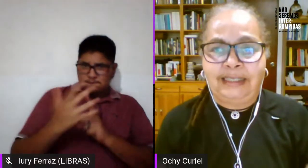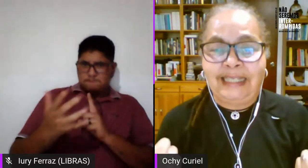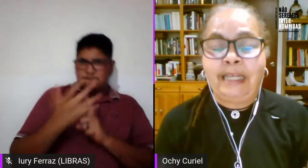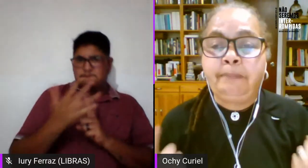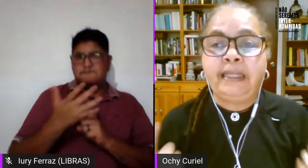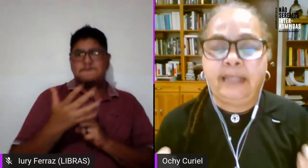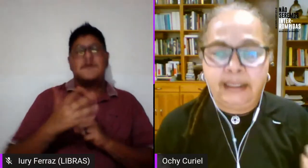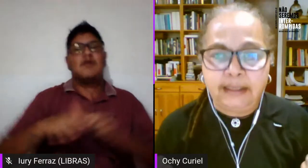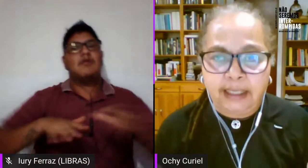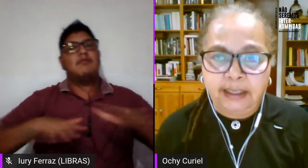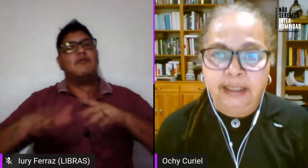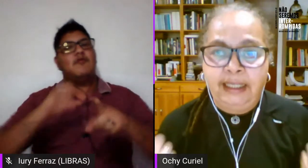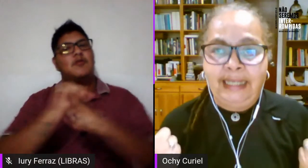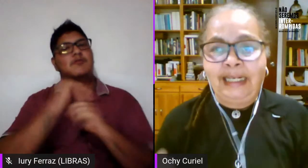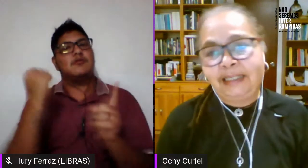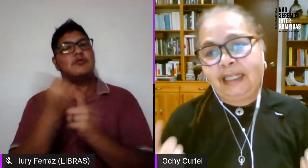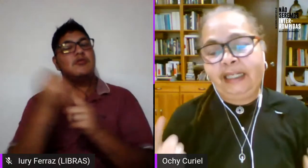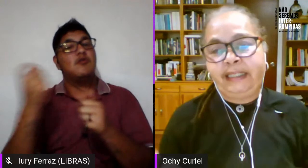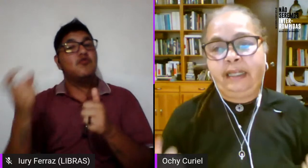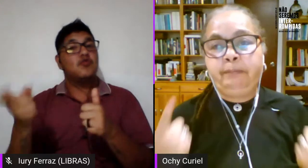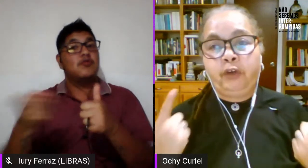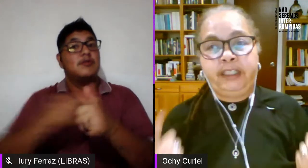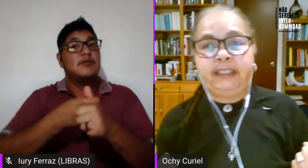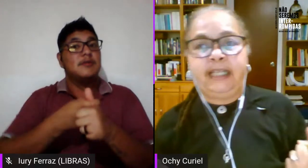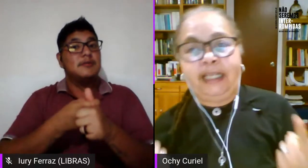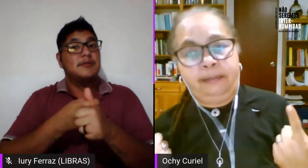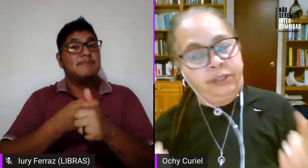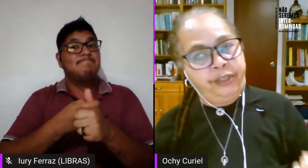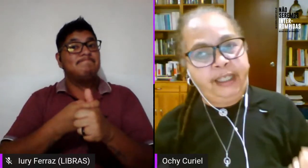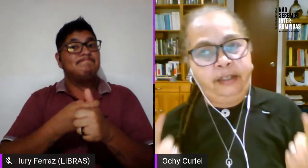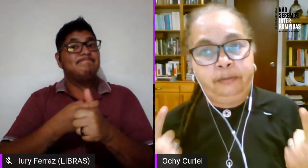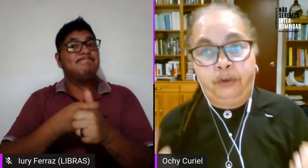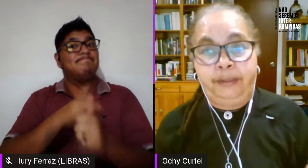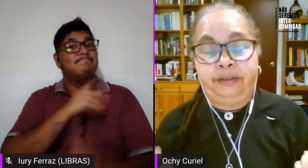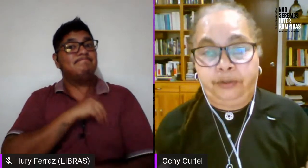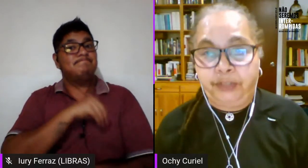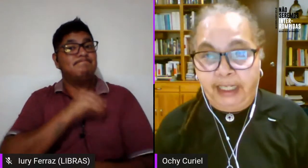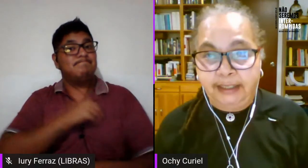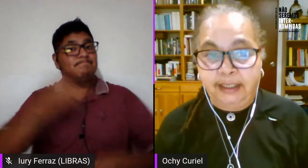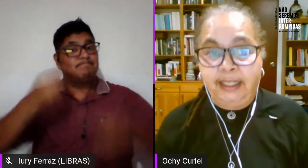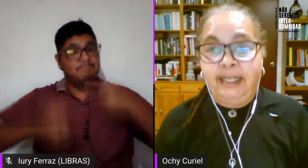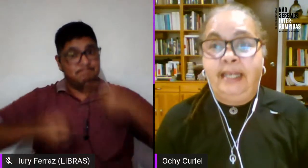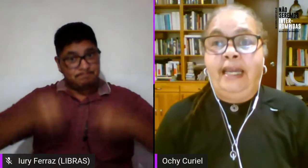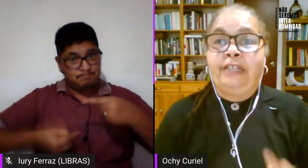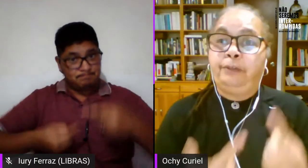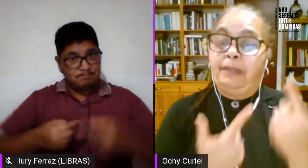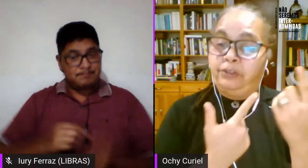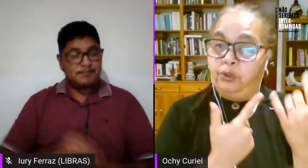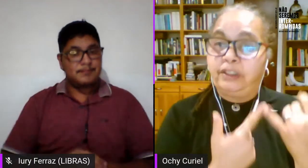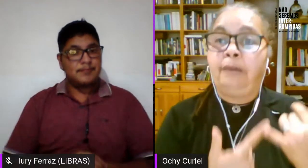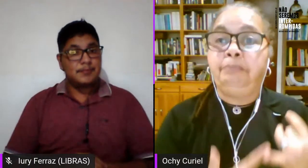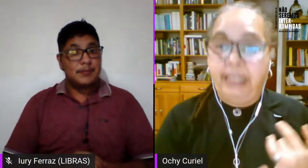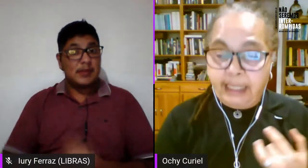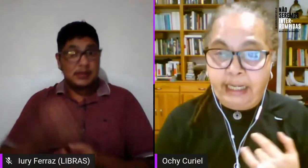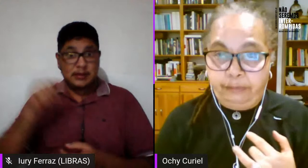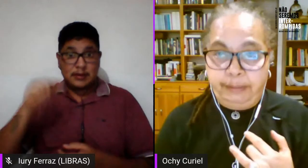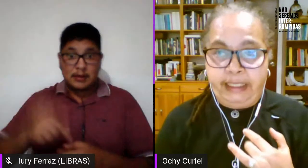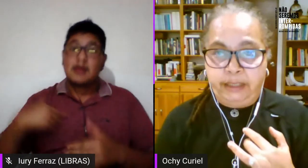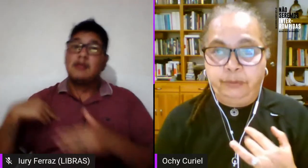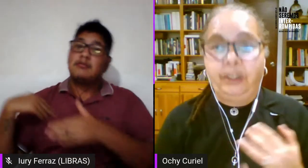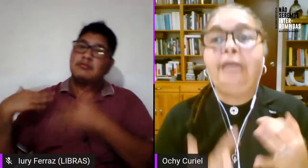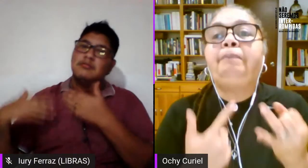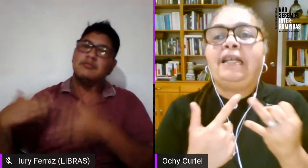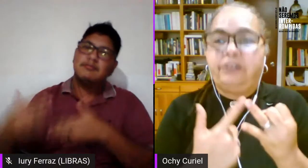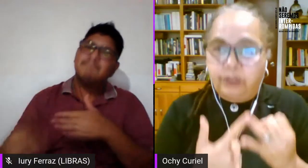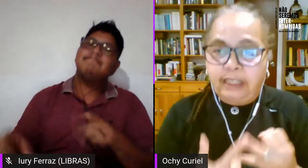sociales de dependencia en las agendas políticas de la mayoría de los movimientos sociales eso pasó también en el